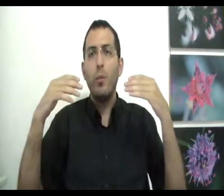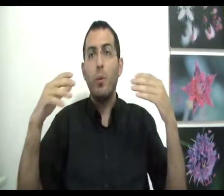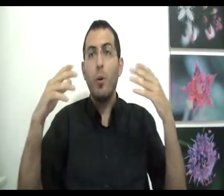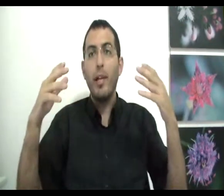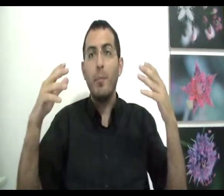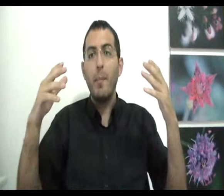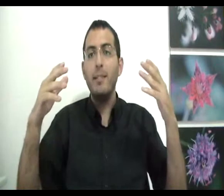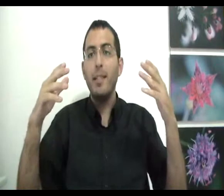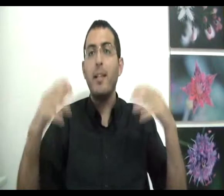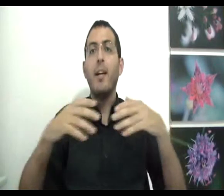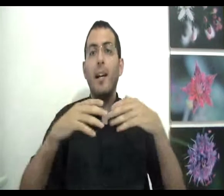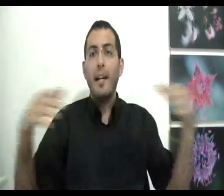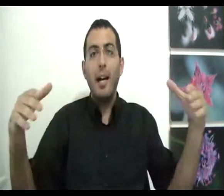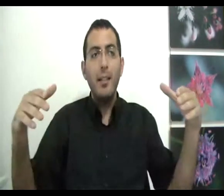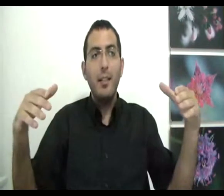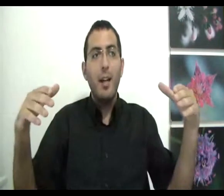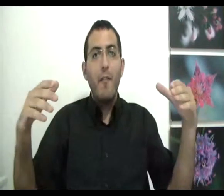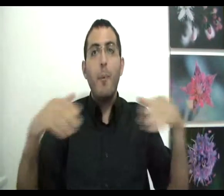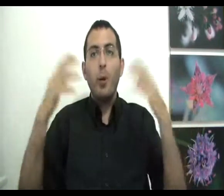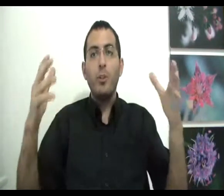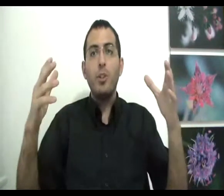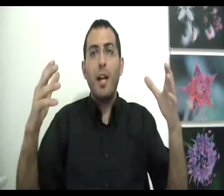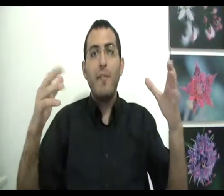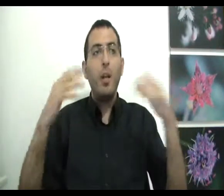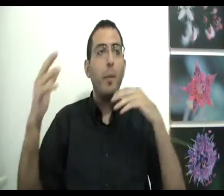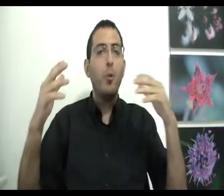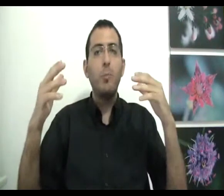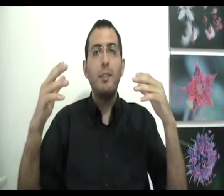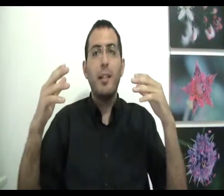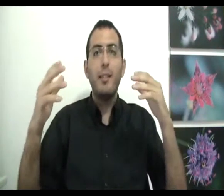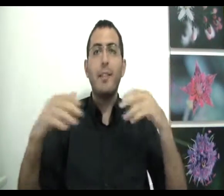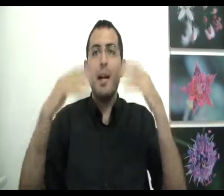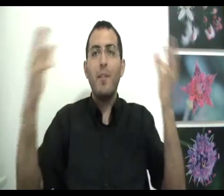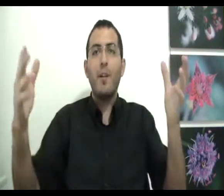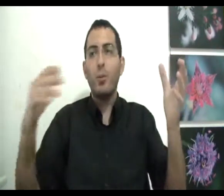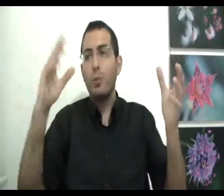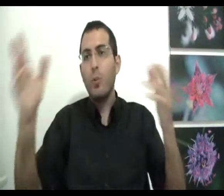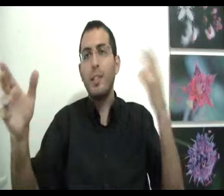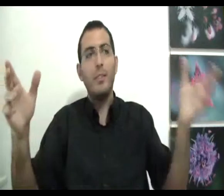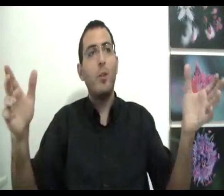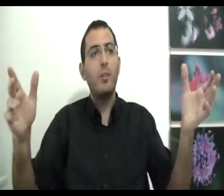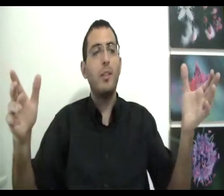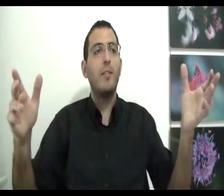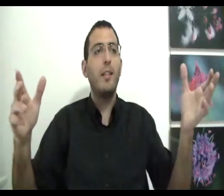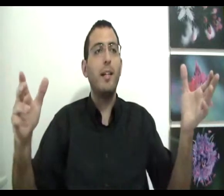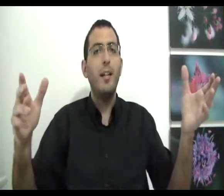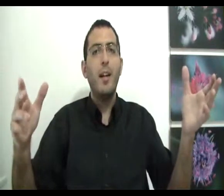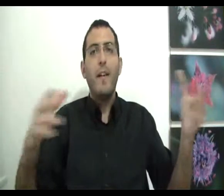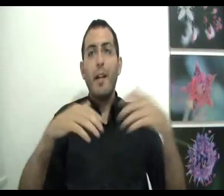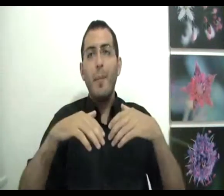אוקיי באמת זה אחד וביכולות השתיים ואין לו מילות מזה כי זה גם נפרדות שהוא רוצה את זה ולא רוצה את הדבר הזה וגם